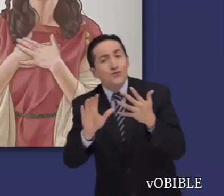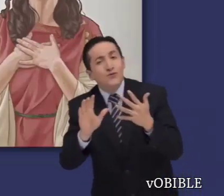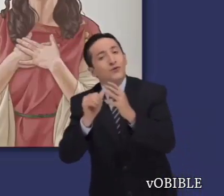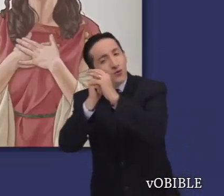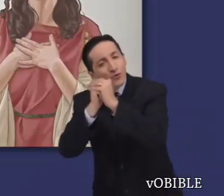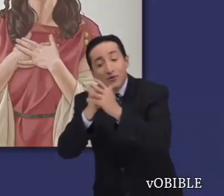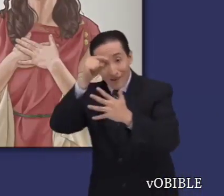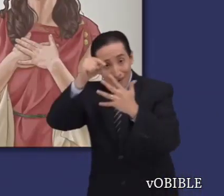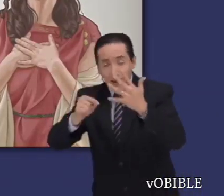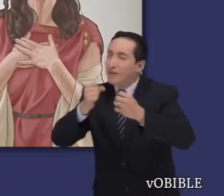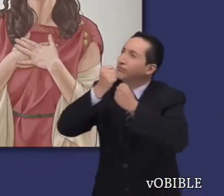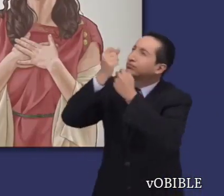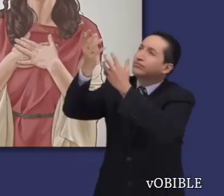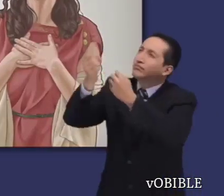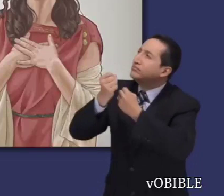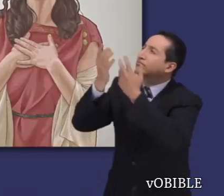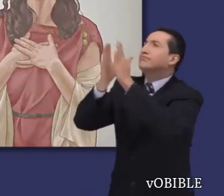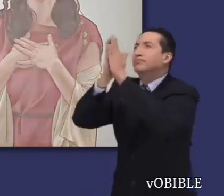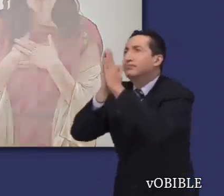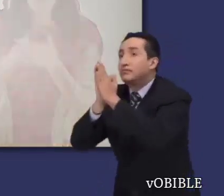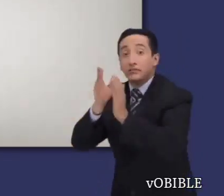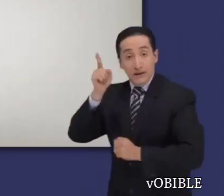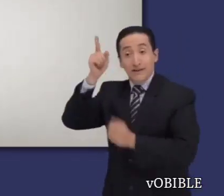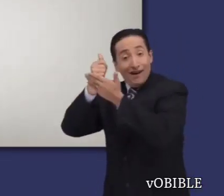oración, el ruego y la acción de gracias.